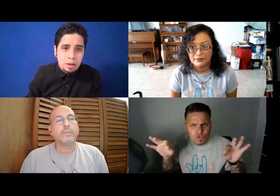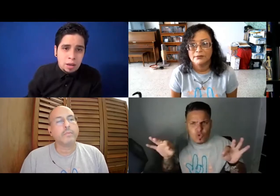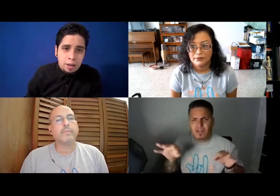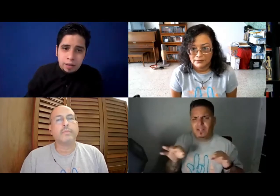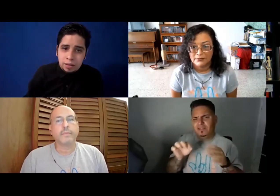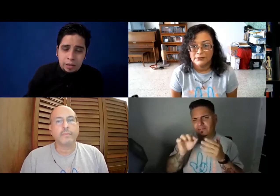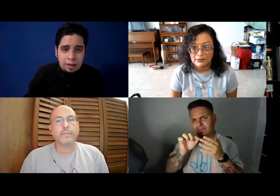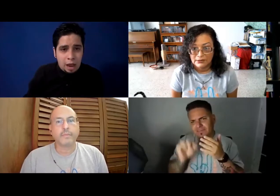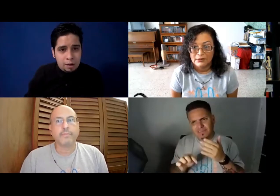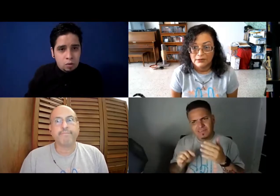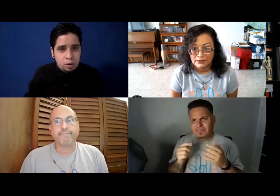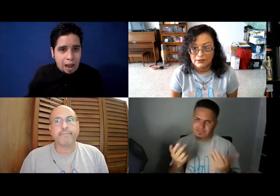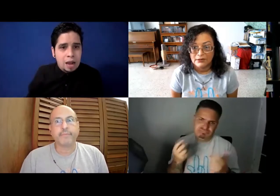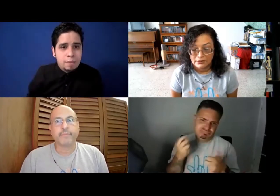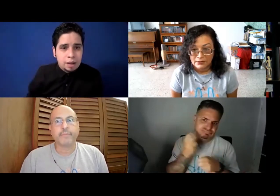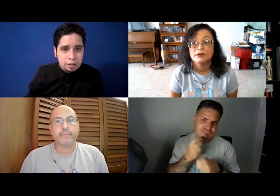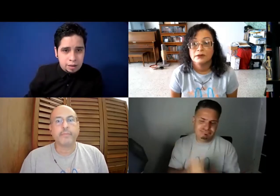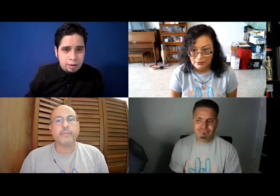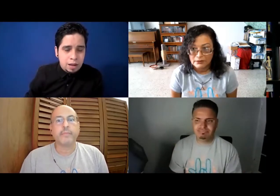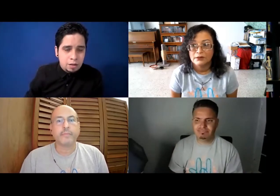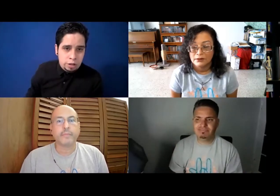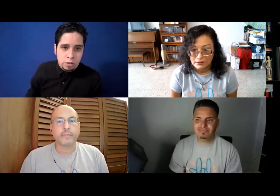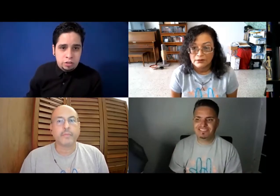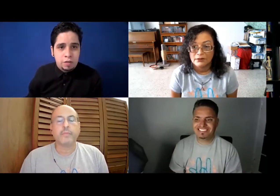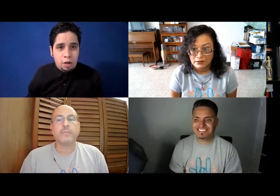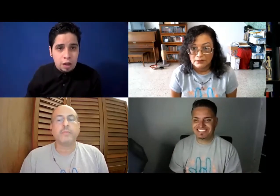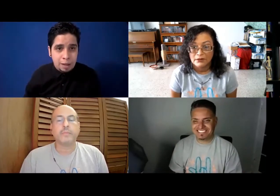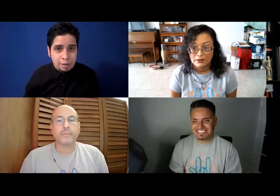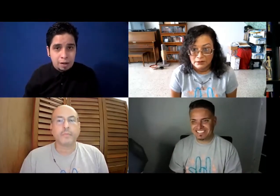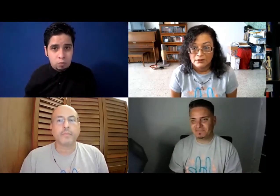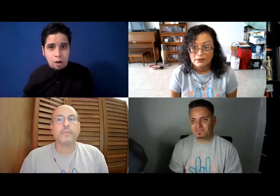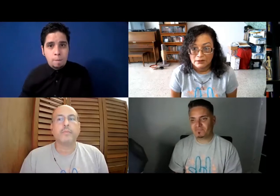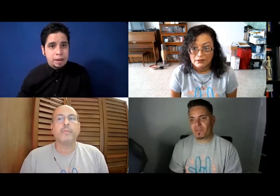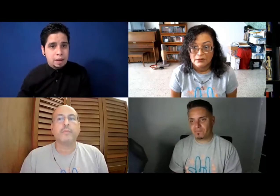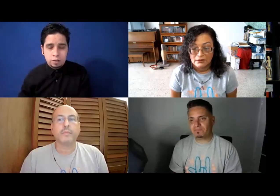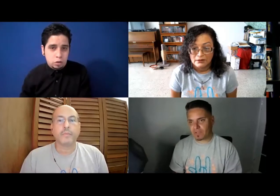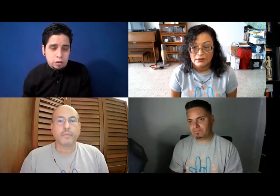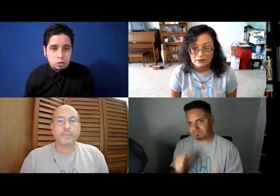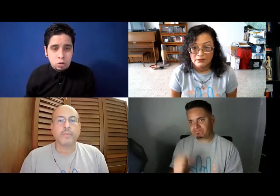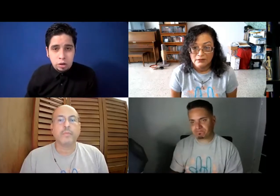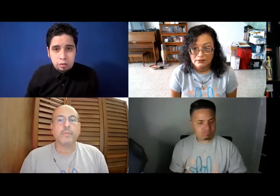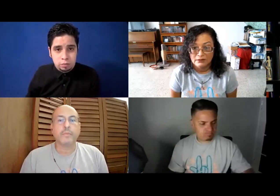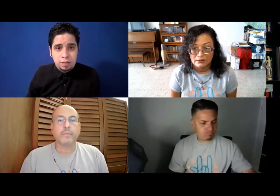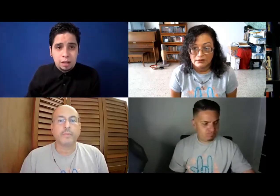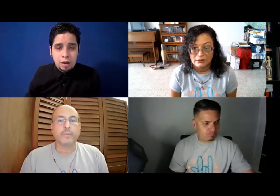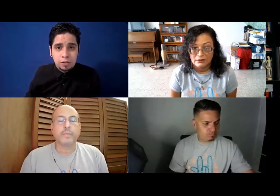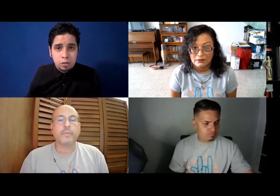que le hablen con calma, que le digan, ¿verdad? Los significados de las palabras que son más complejas, eso sería todo lo que necesitaría la persona.